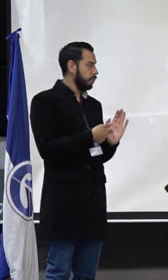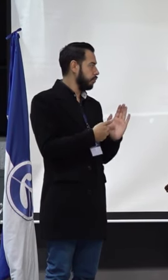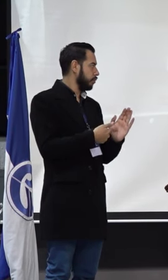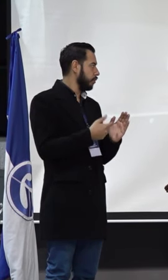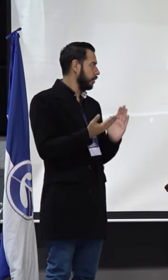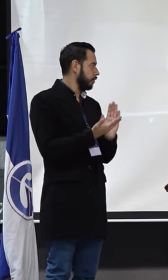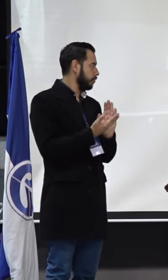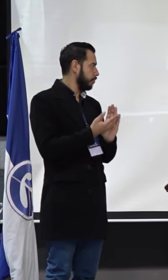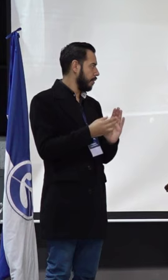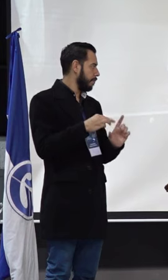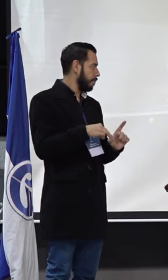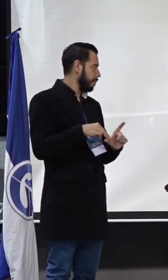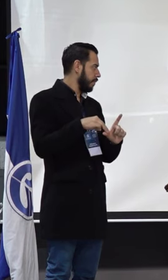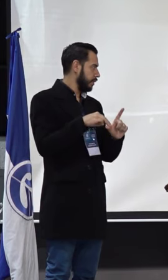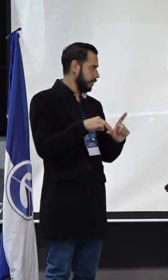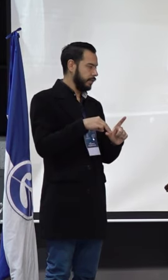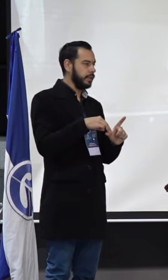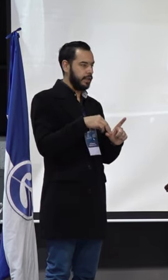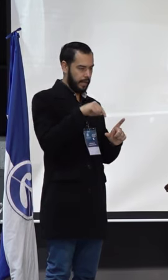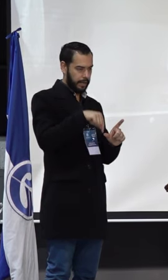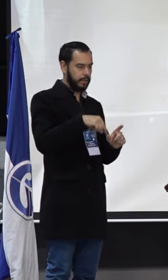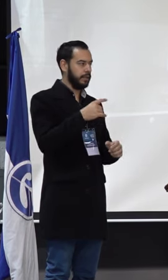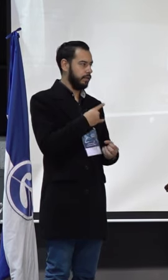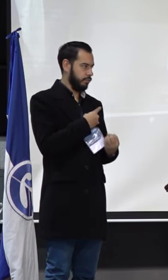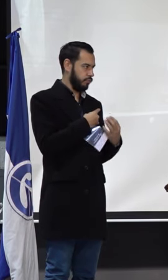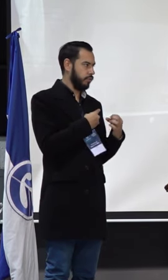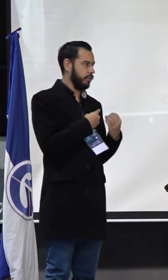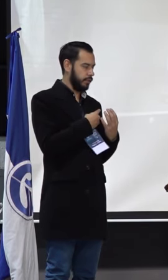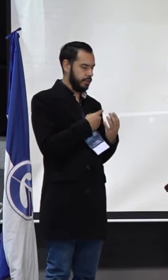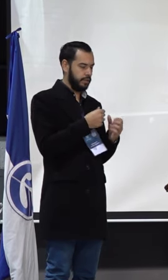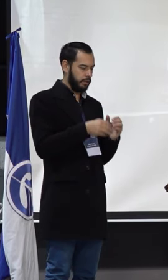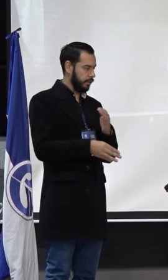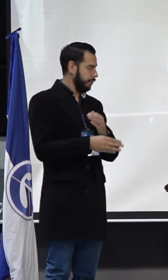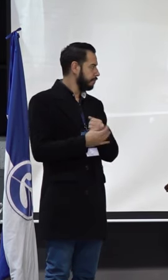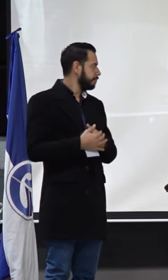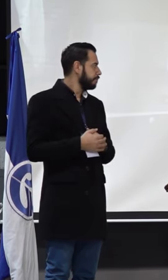maestría en Educación aquí mismo en la Universidad Pedagógica.